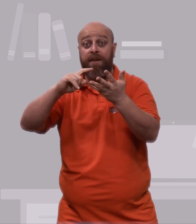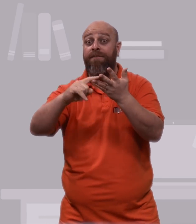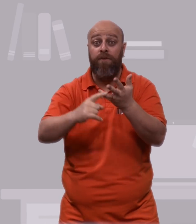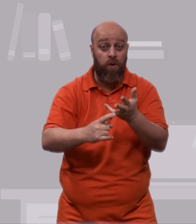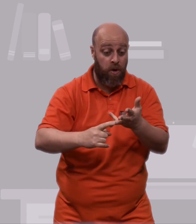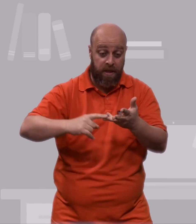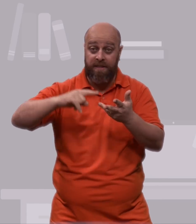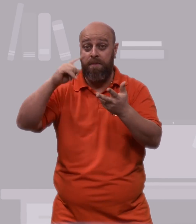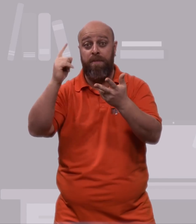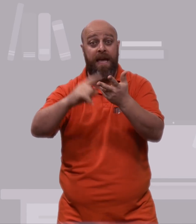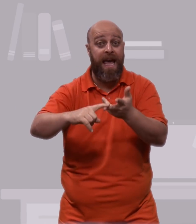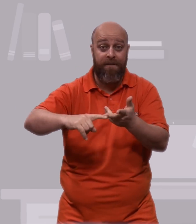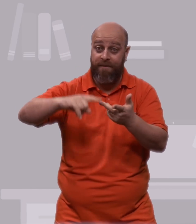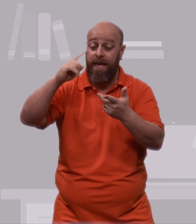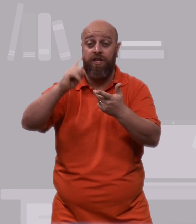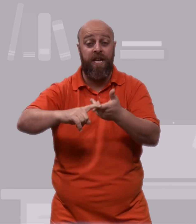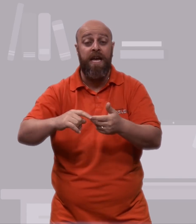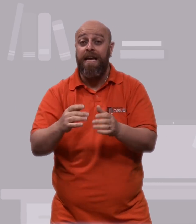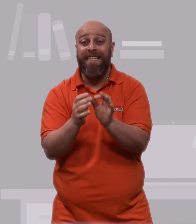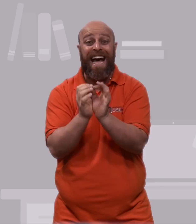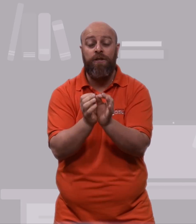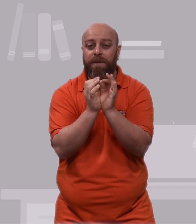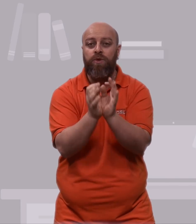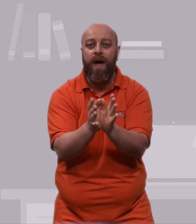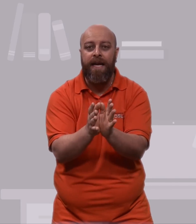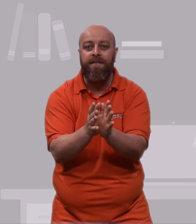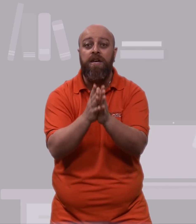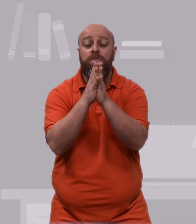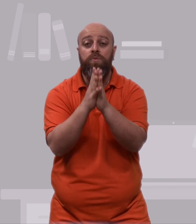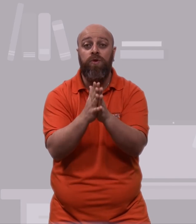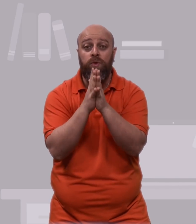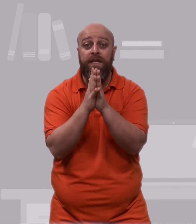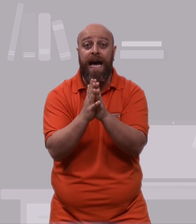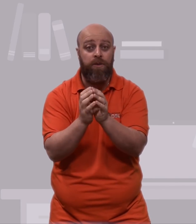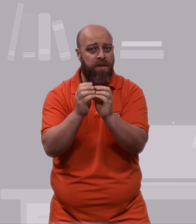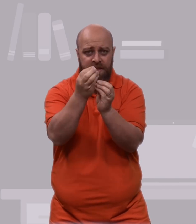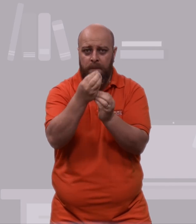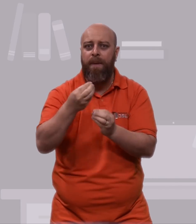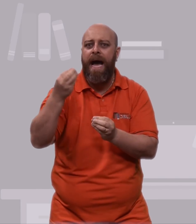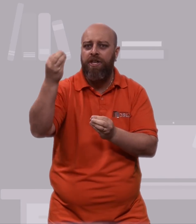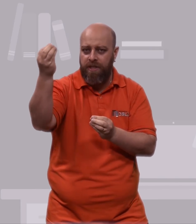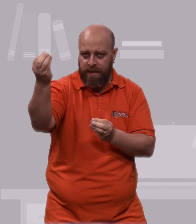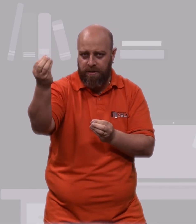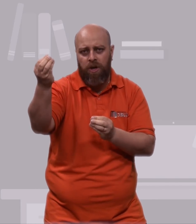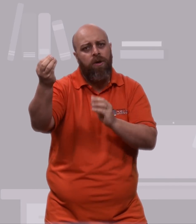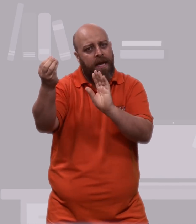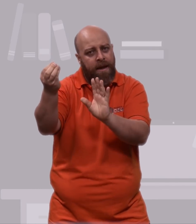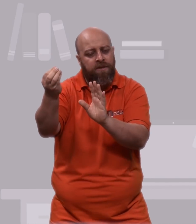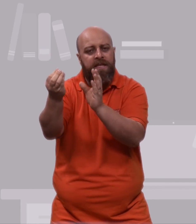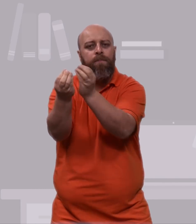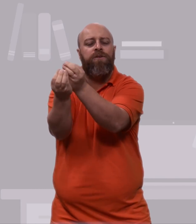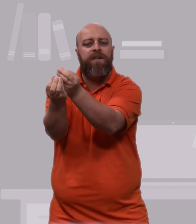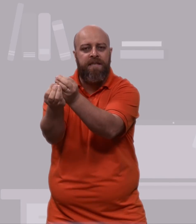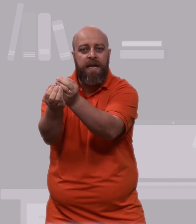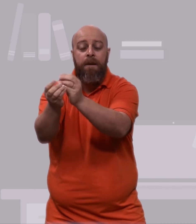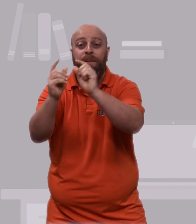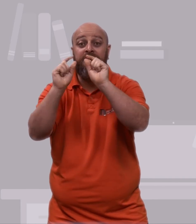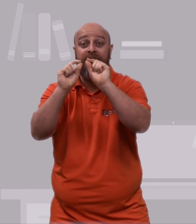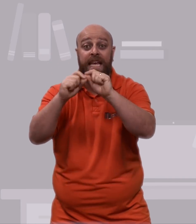telefone, CPF, RG, dados pessoais, muito cuidado. Existem páginas que, ok, você até pode fazer, mas tenha